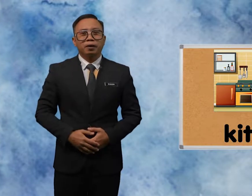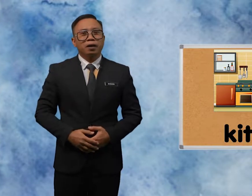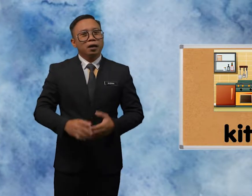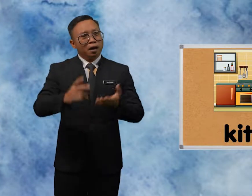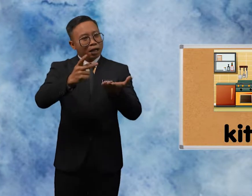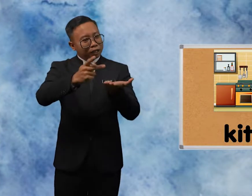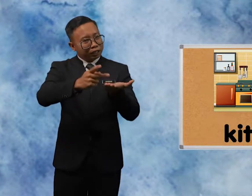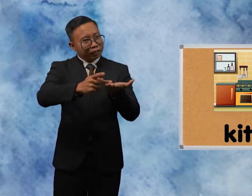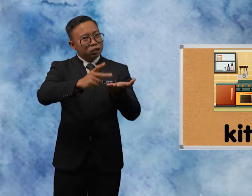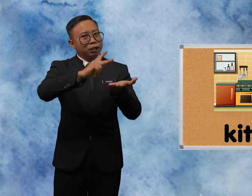Kitchen